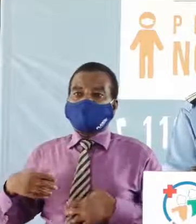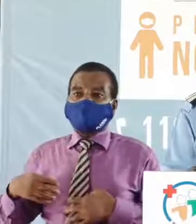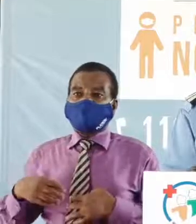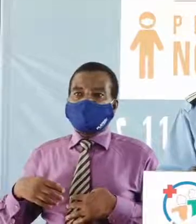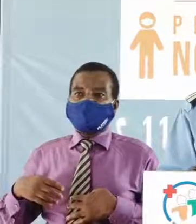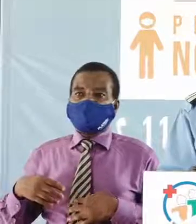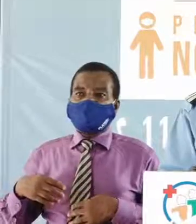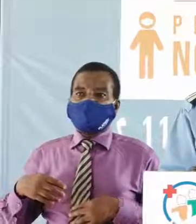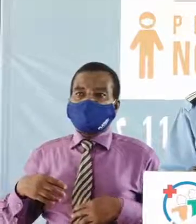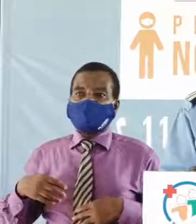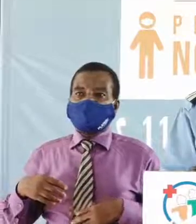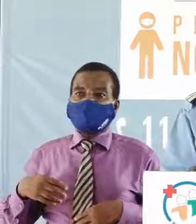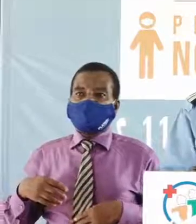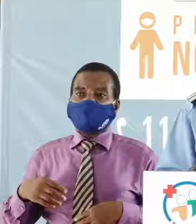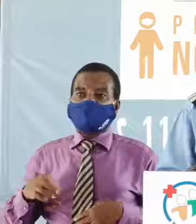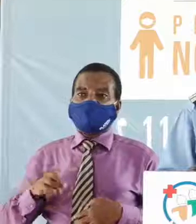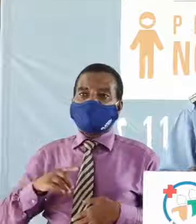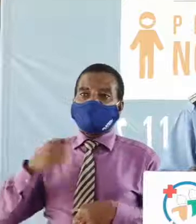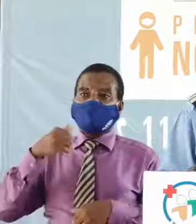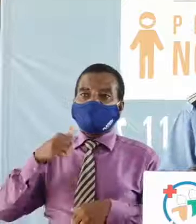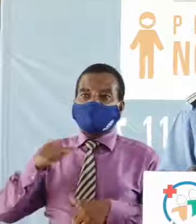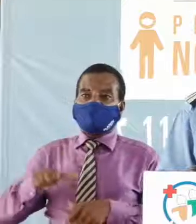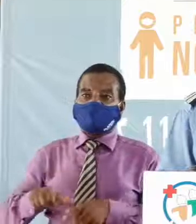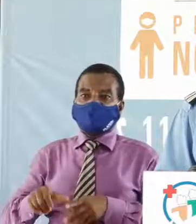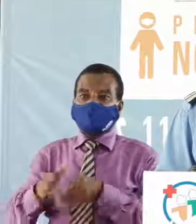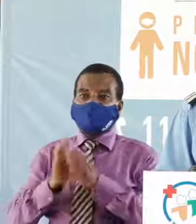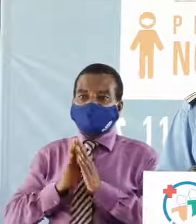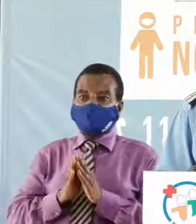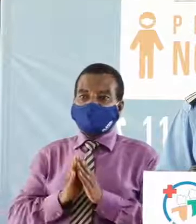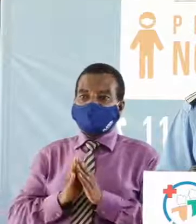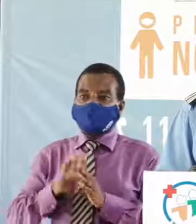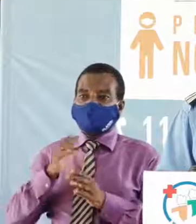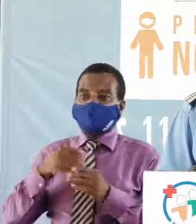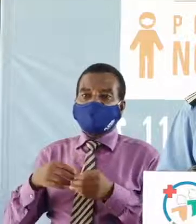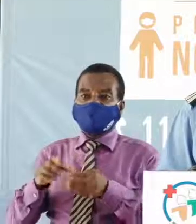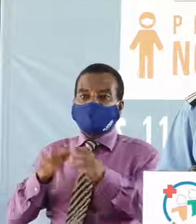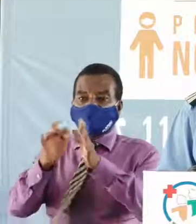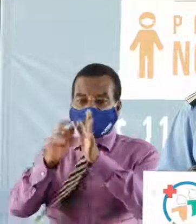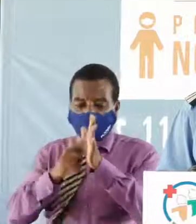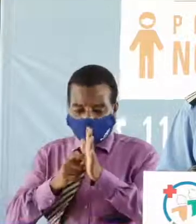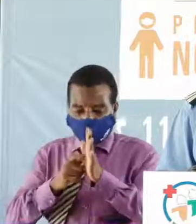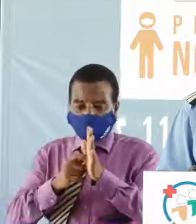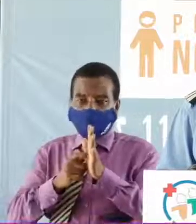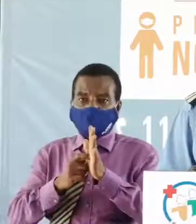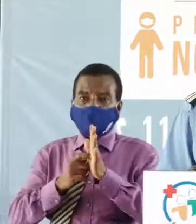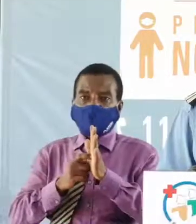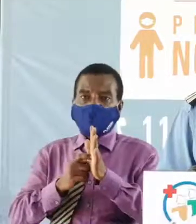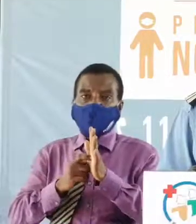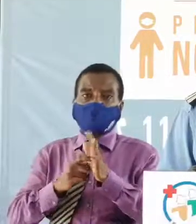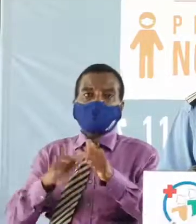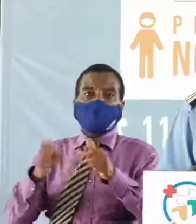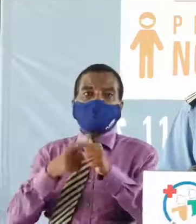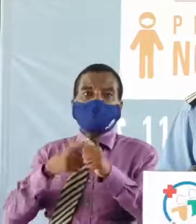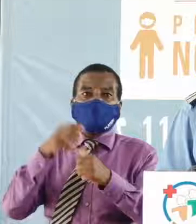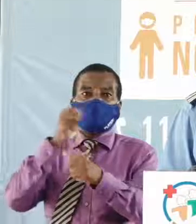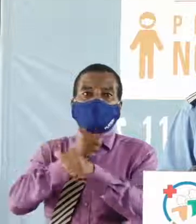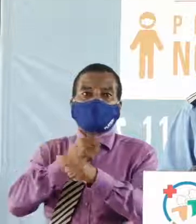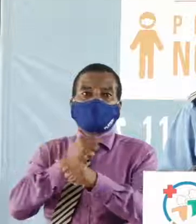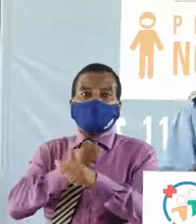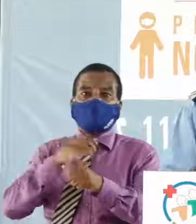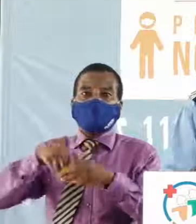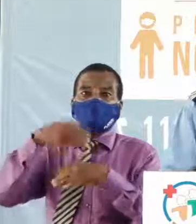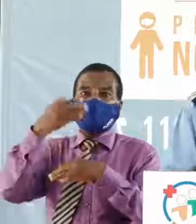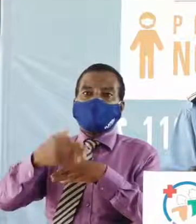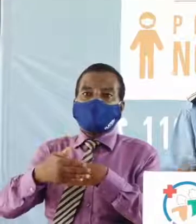de recommander, sinon d'exiger, d'abord à Abidjan, puis